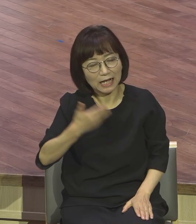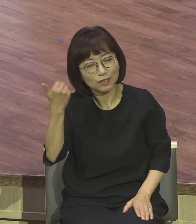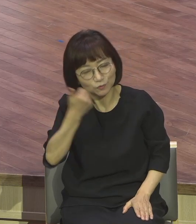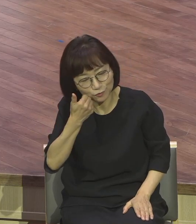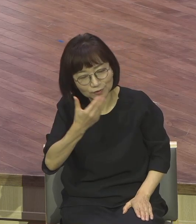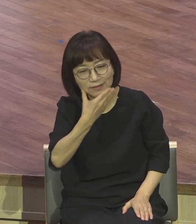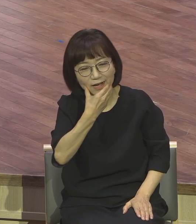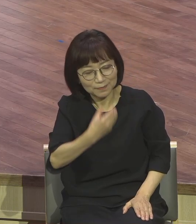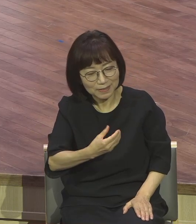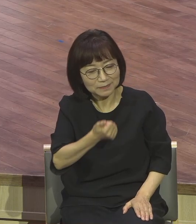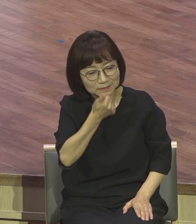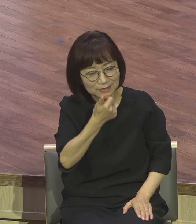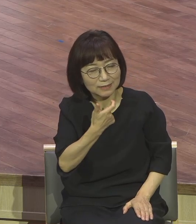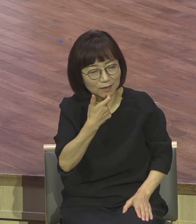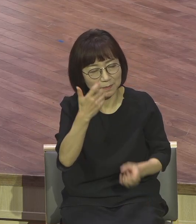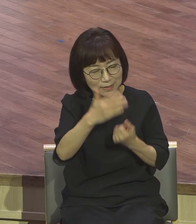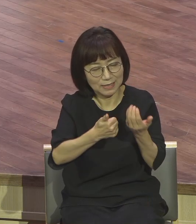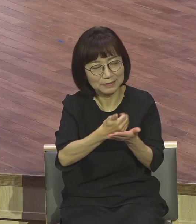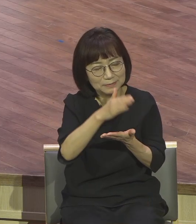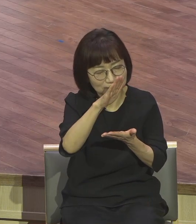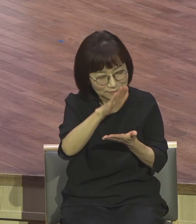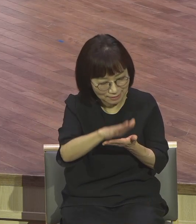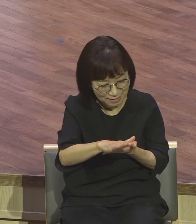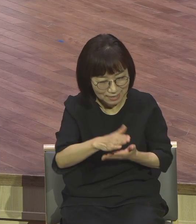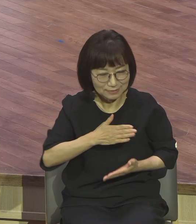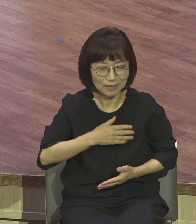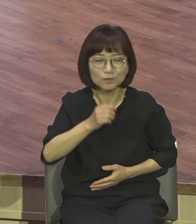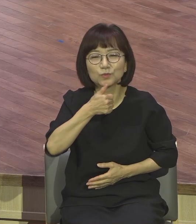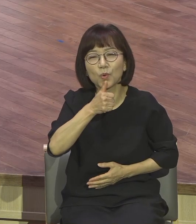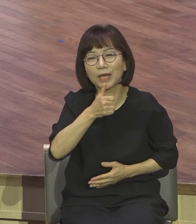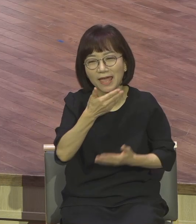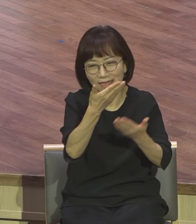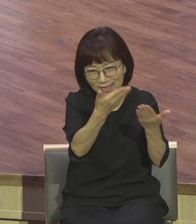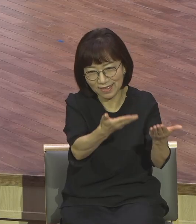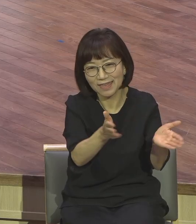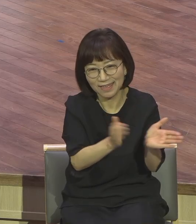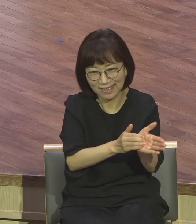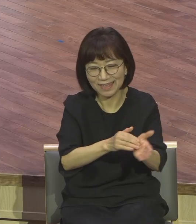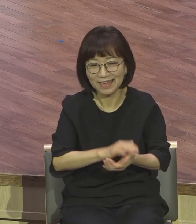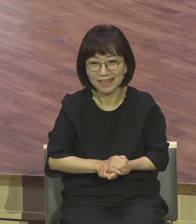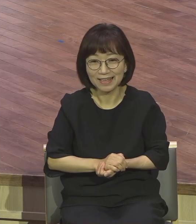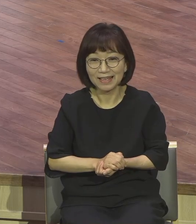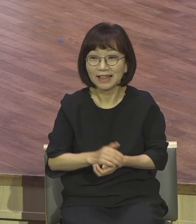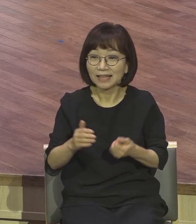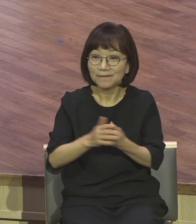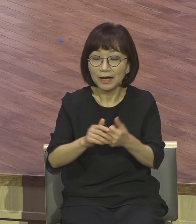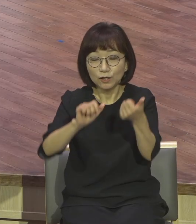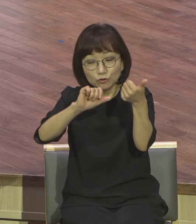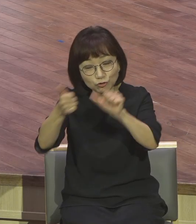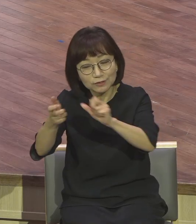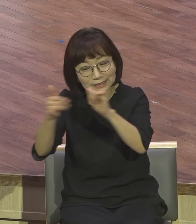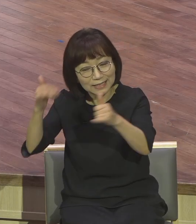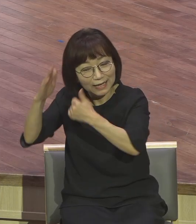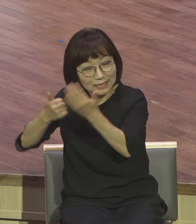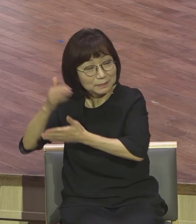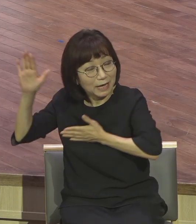하나님은 죽은 자의 하나님이 아니요 살아있는 자의 하나님이라고 말씀하고 계세요.